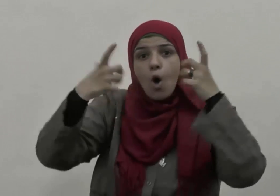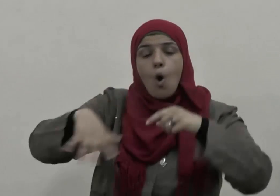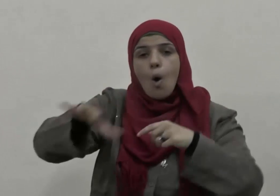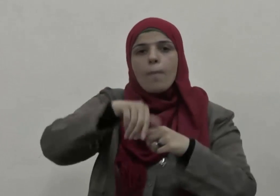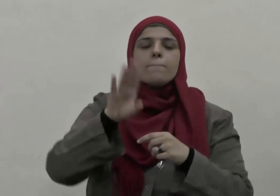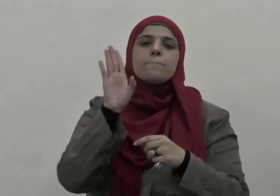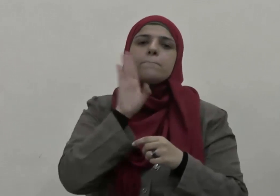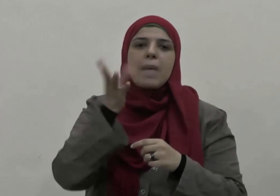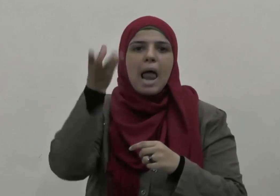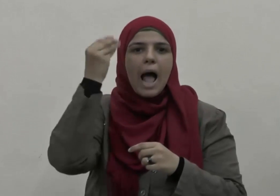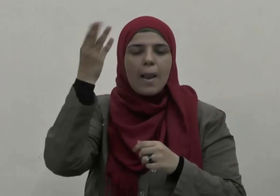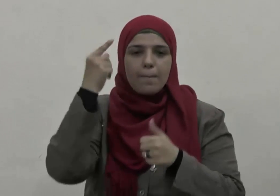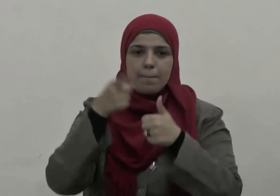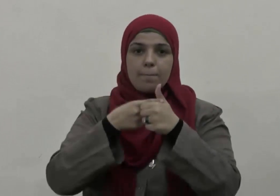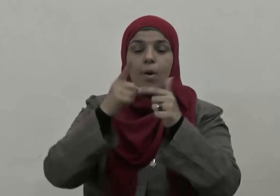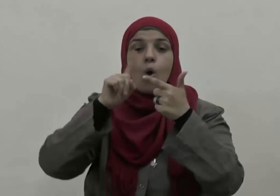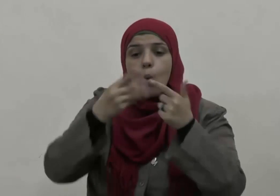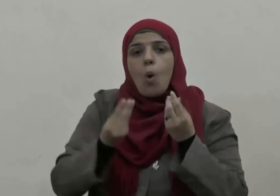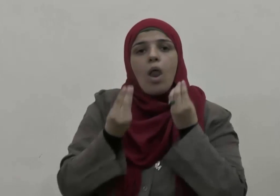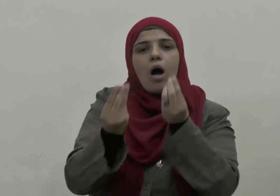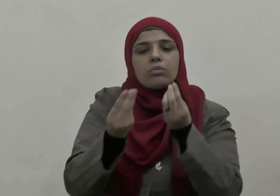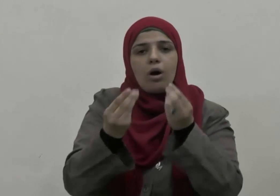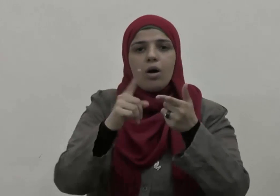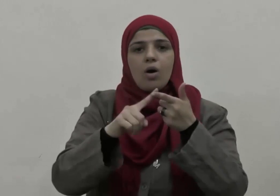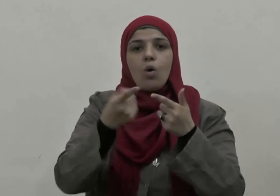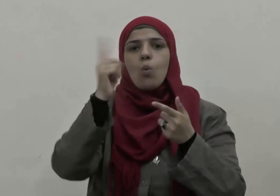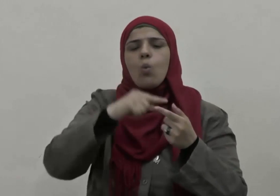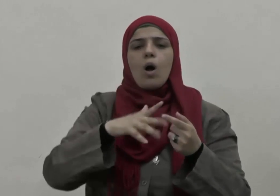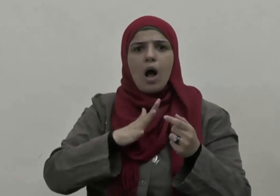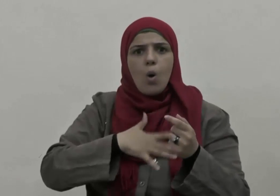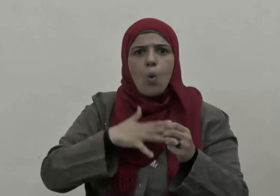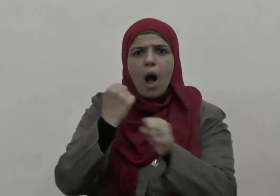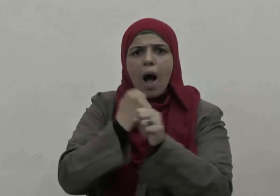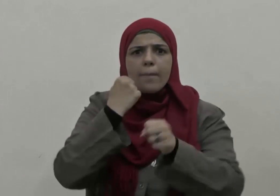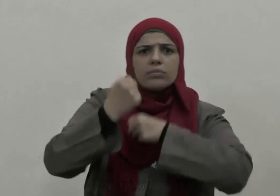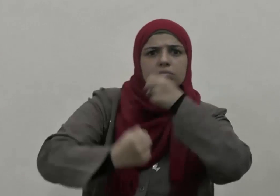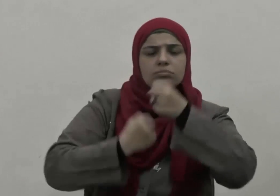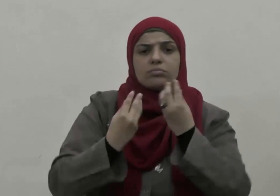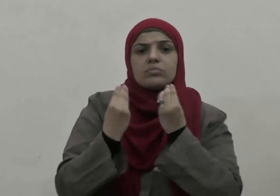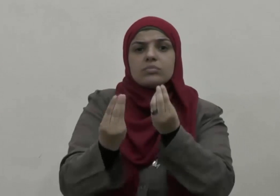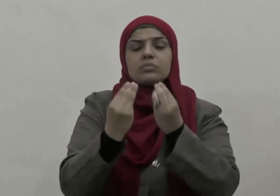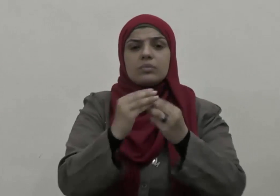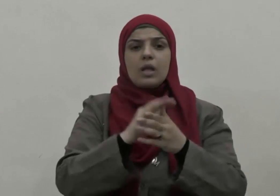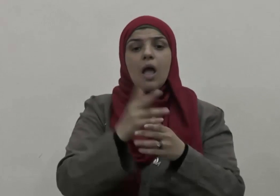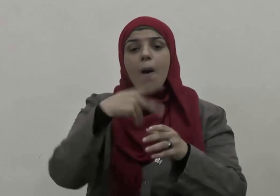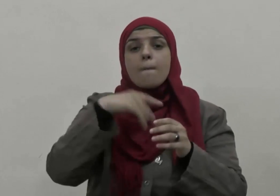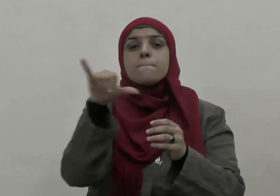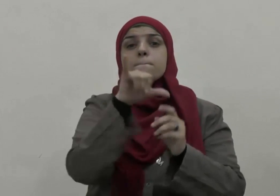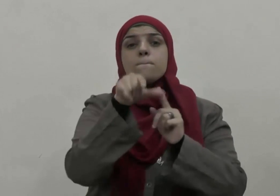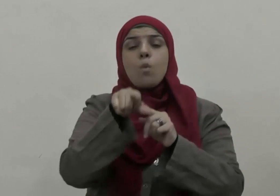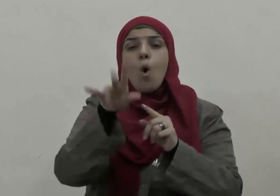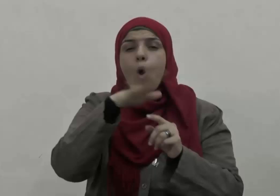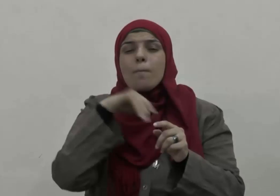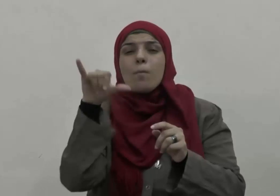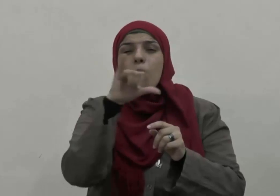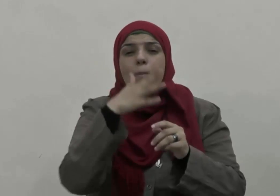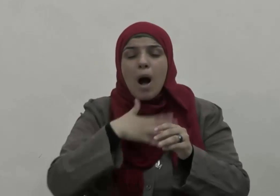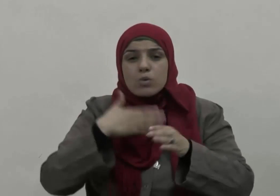تبنى بالعلم والعطاء والتضحية ومن أهم سبل